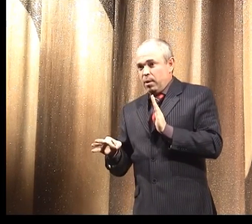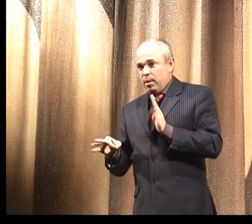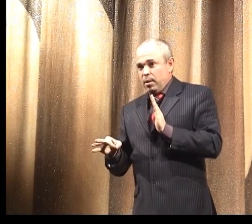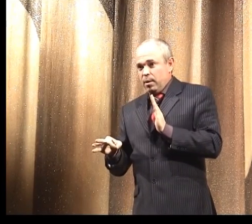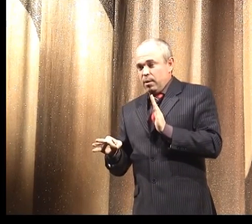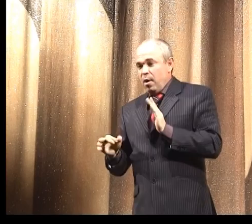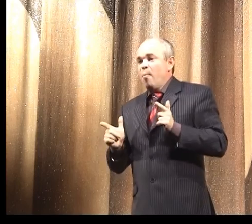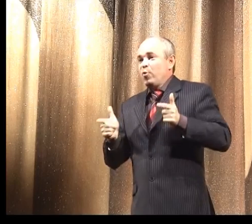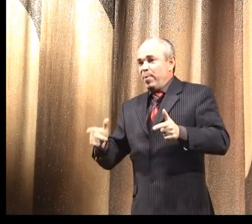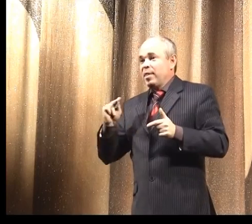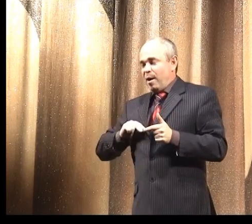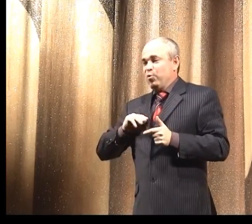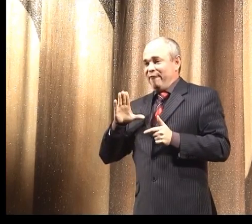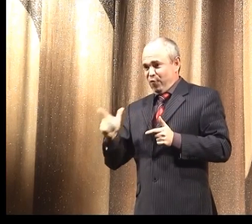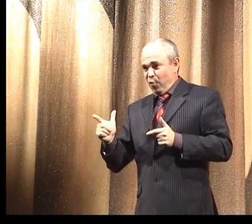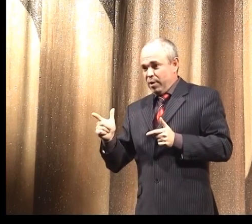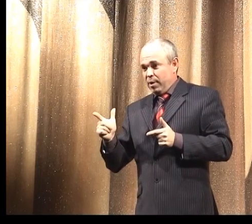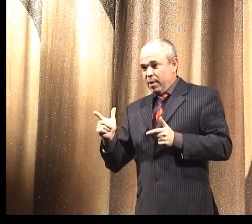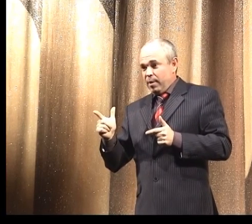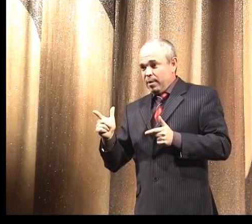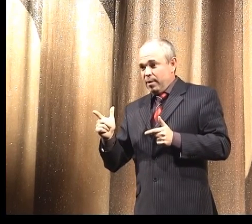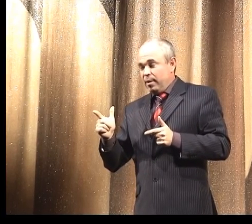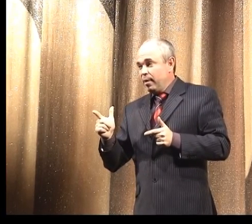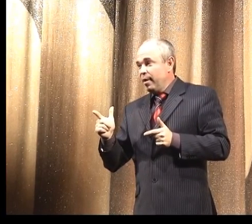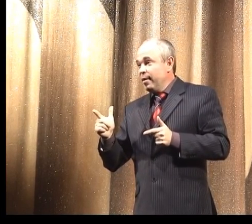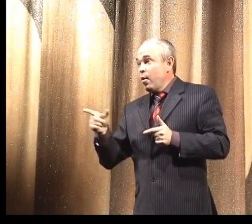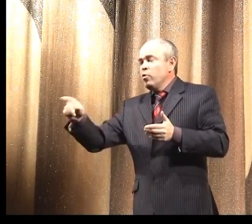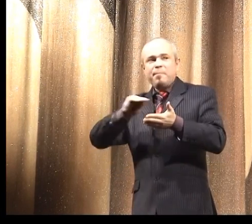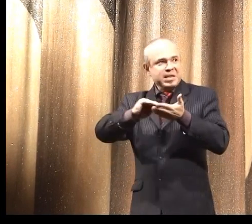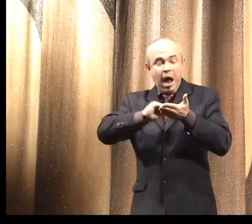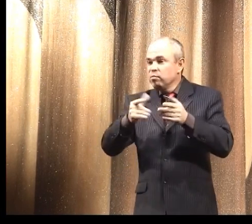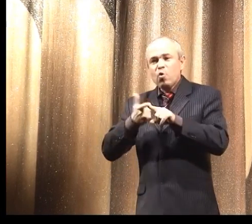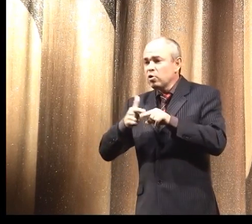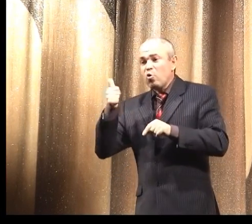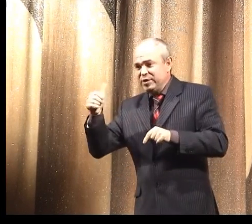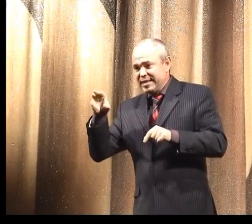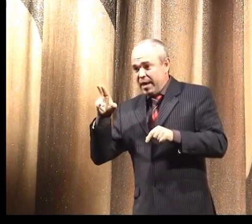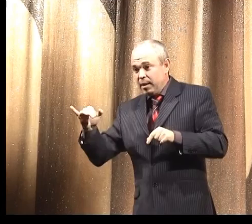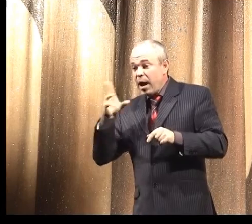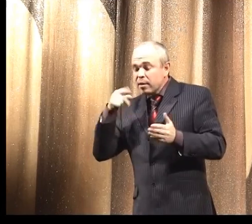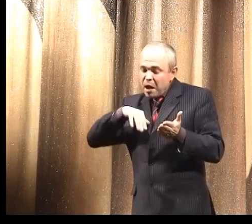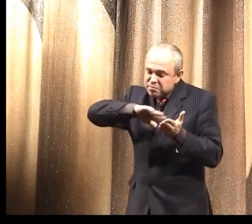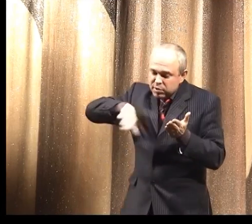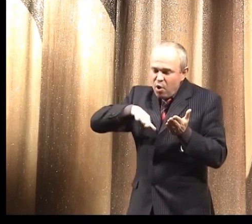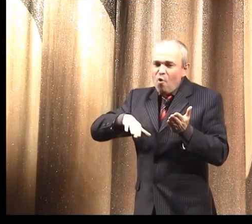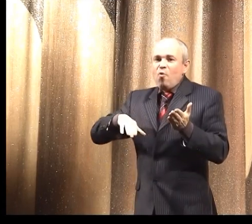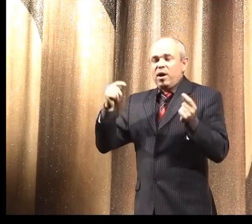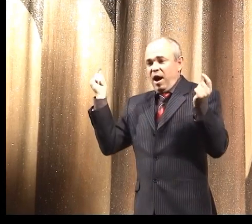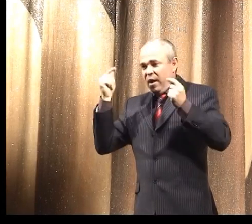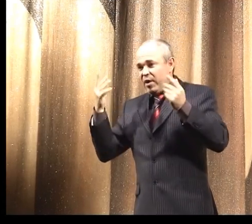сразу. И поступил на работу в ВООО. Он писал очень хорошие статьи. Я вот,